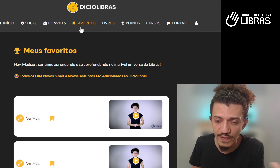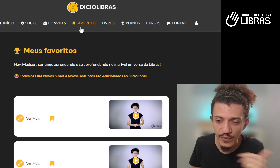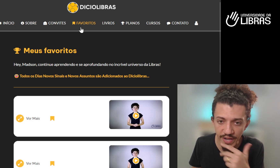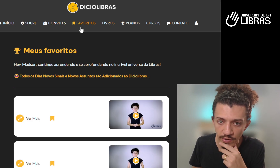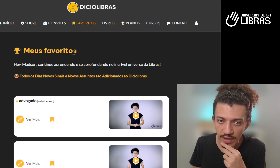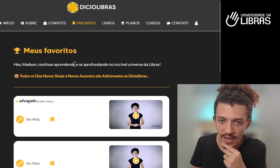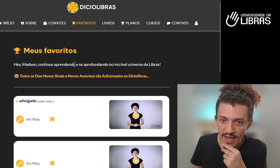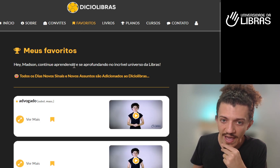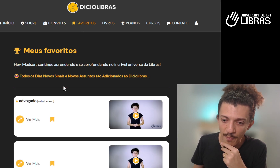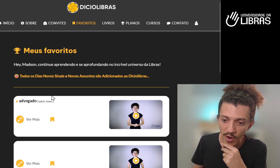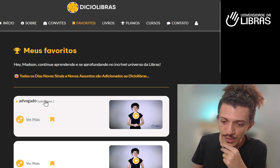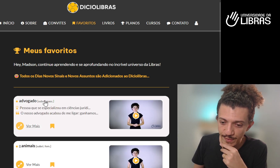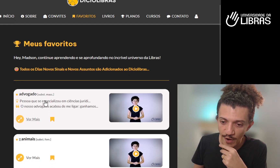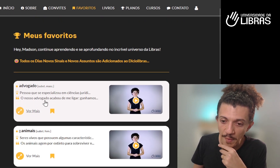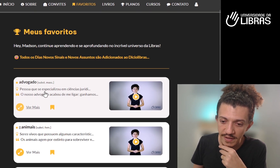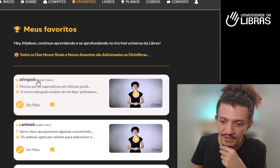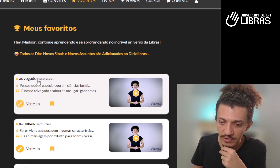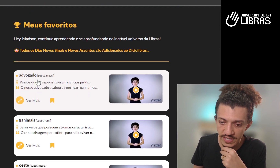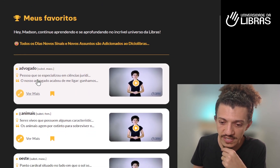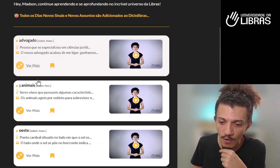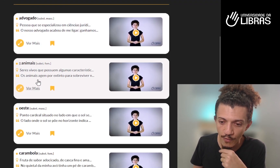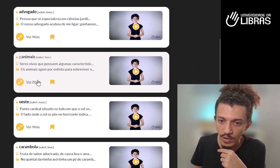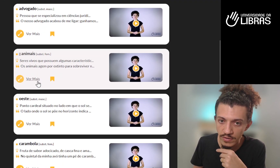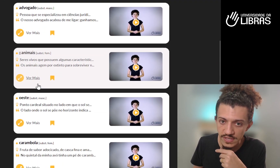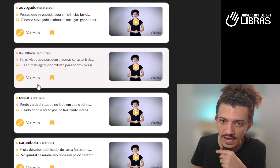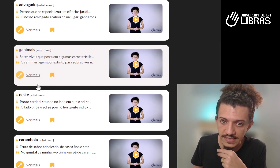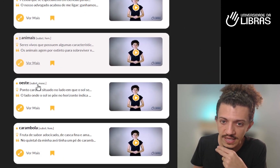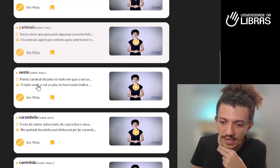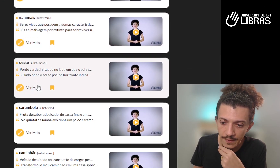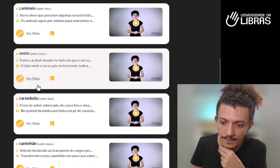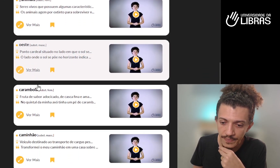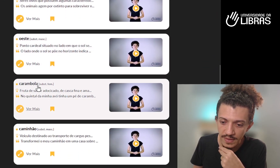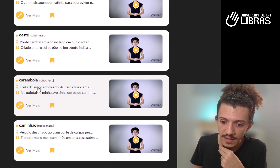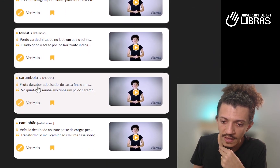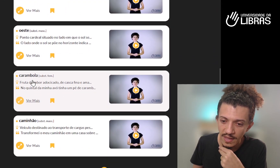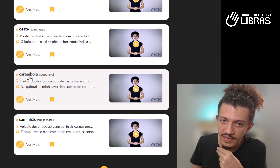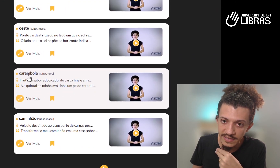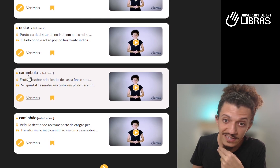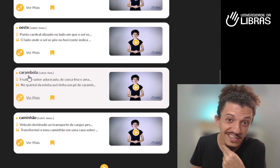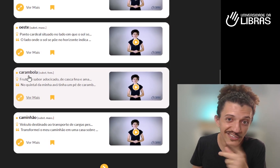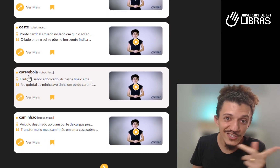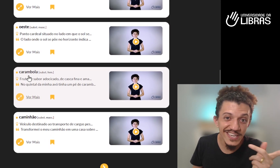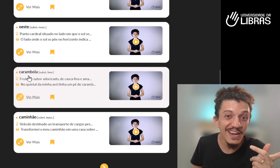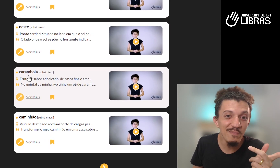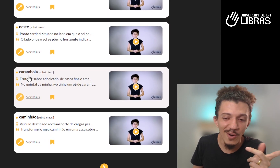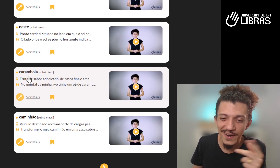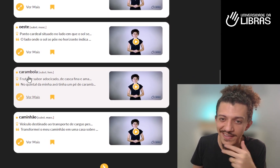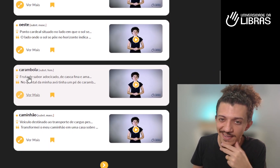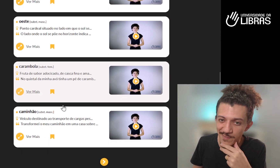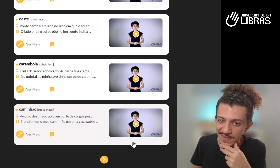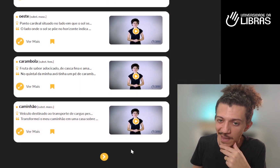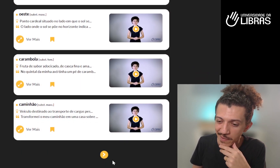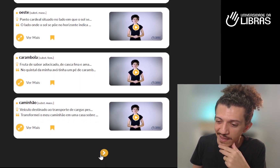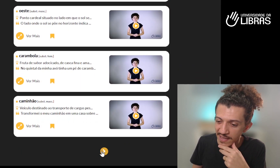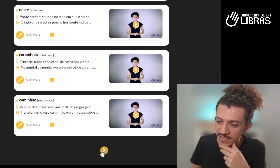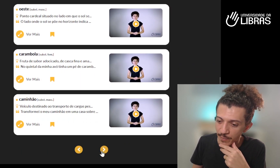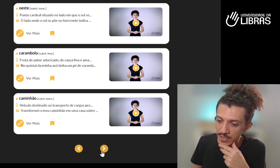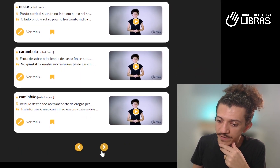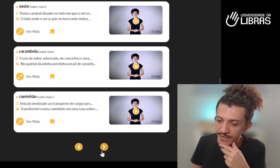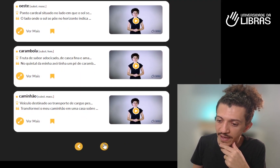favorito é uma ótima palma está vendo? tinha salvo outros sinais aqui tem esse sinal de carambola você pode ver